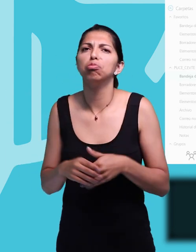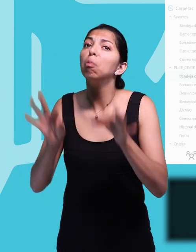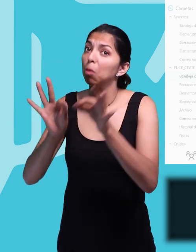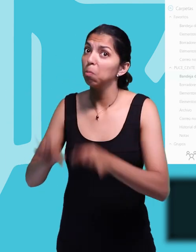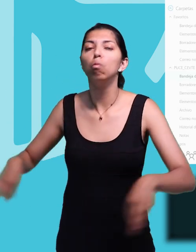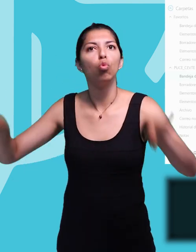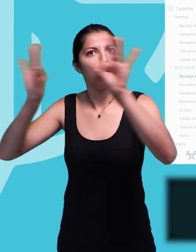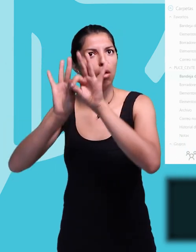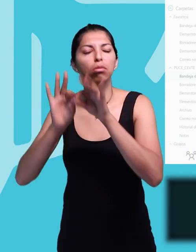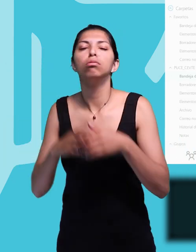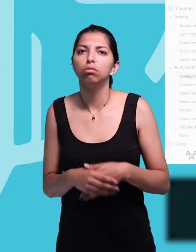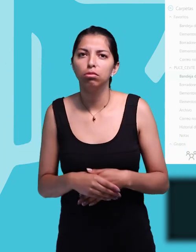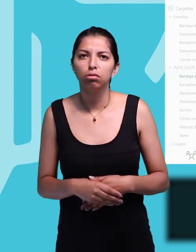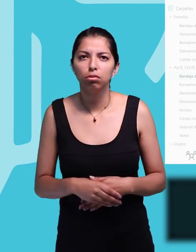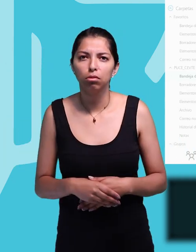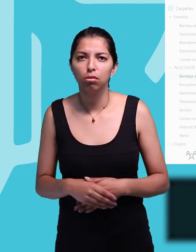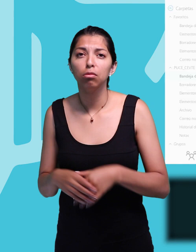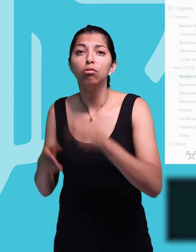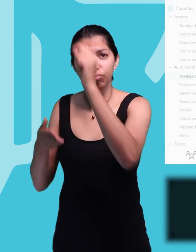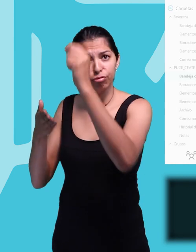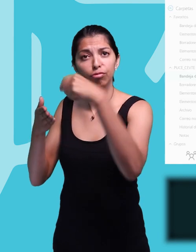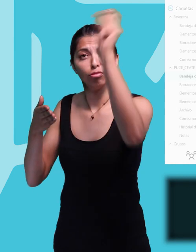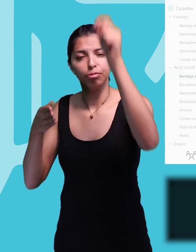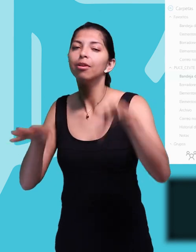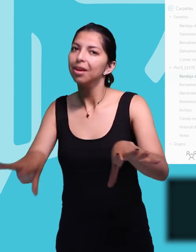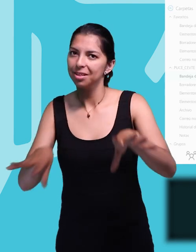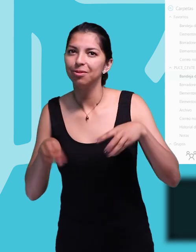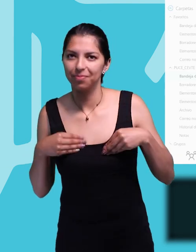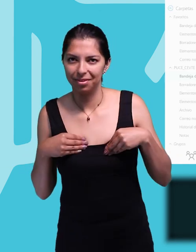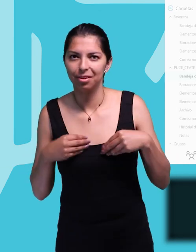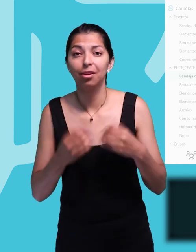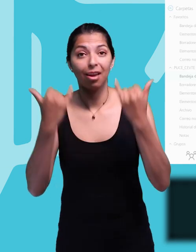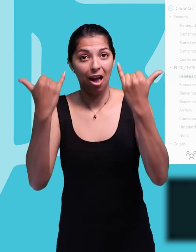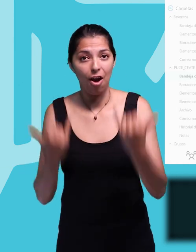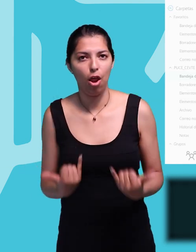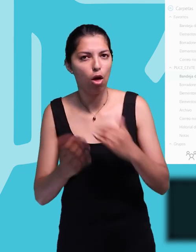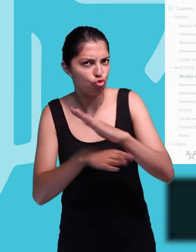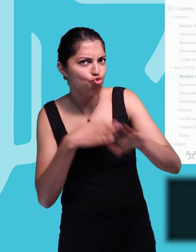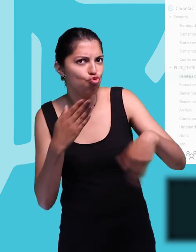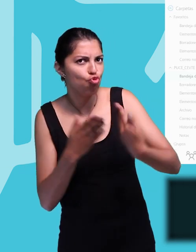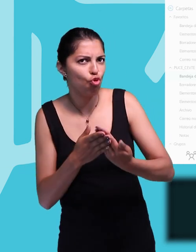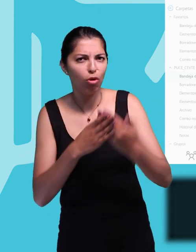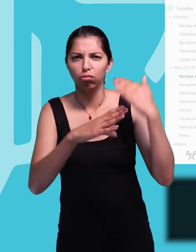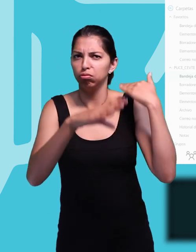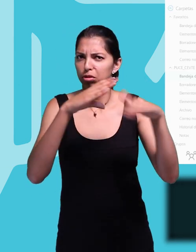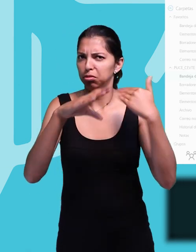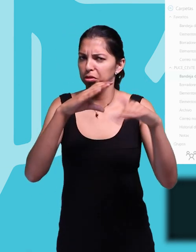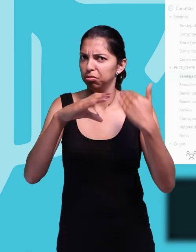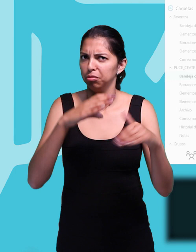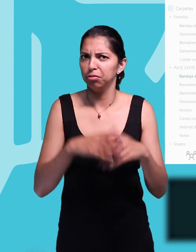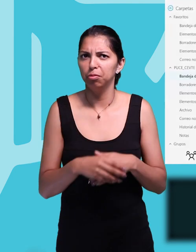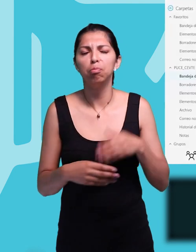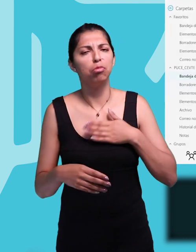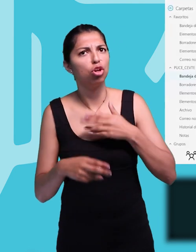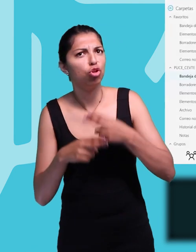con el formato que requiramos y seleccionar las dos opciones para que los correos se agreguen con la firma